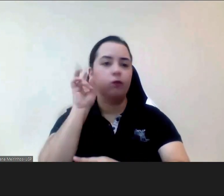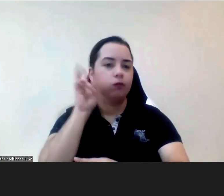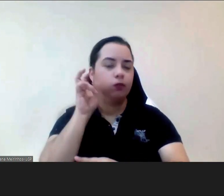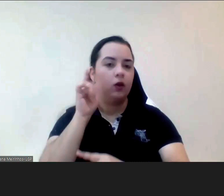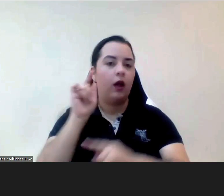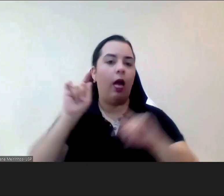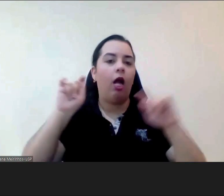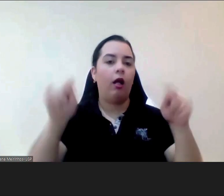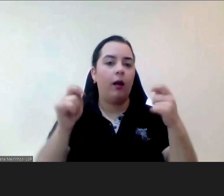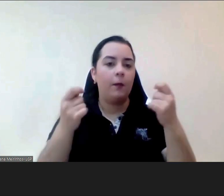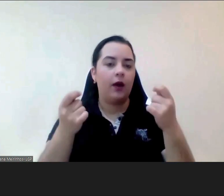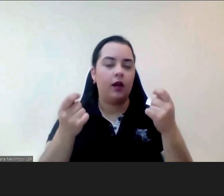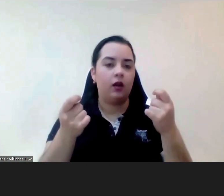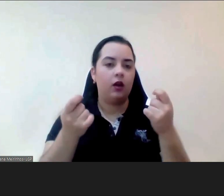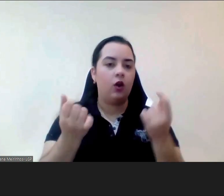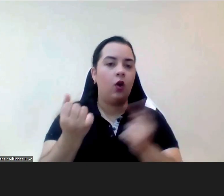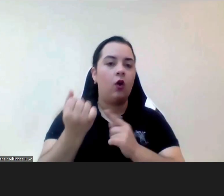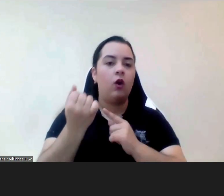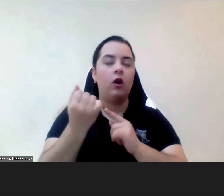agora um ano